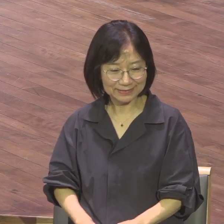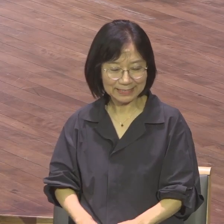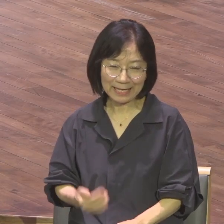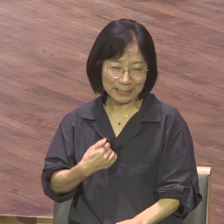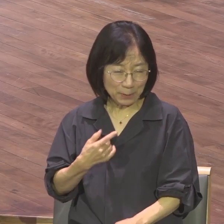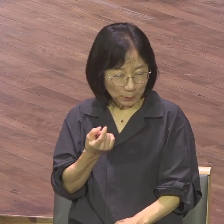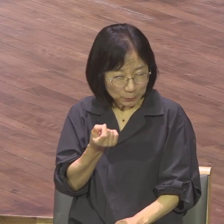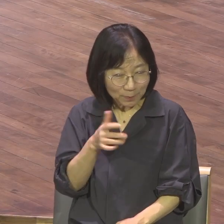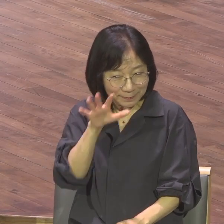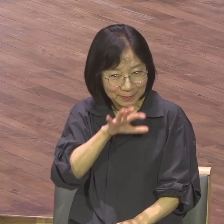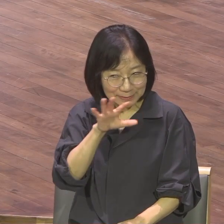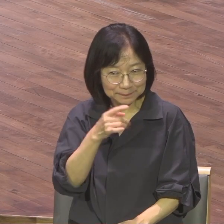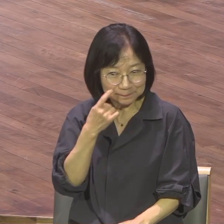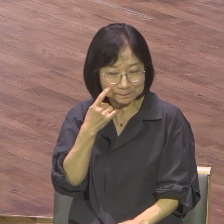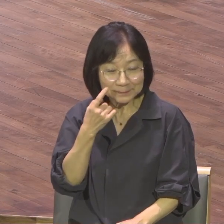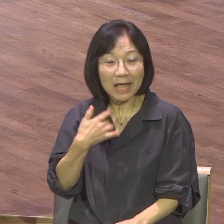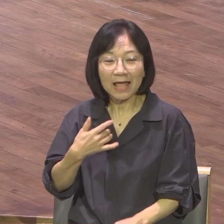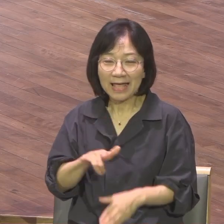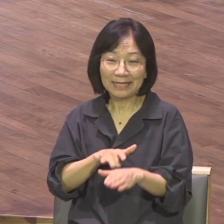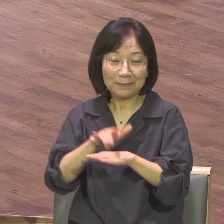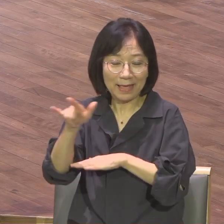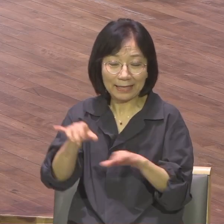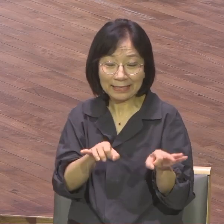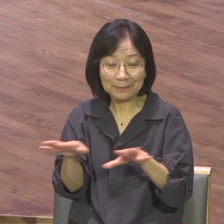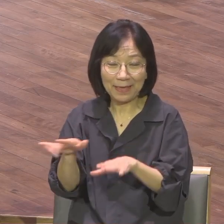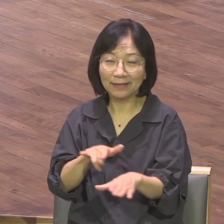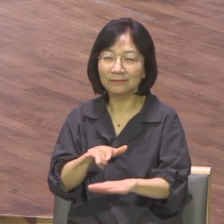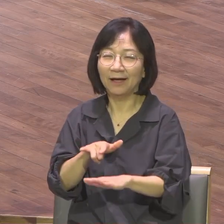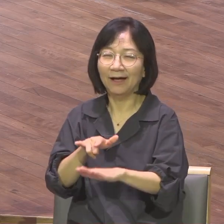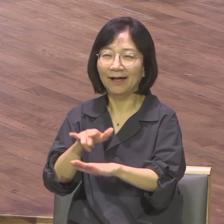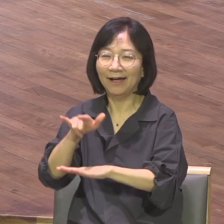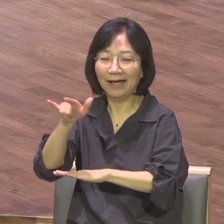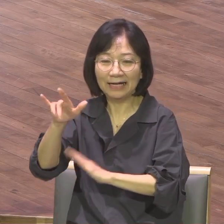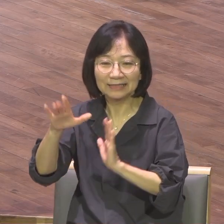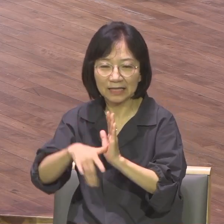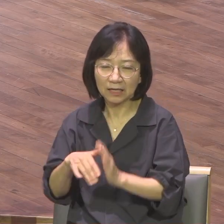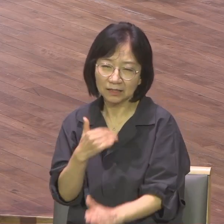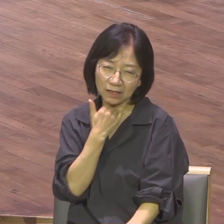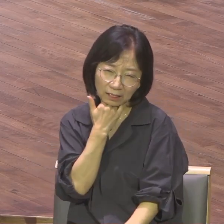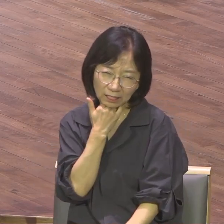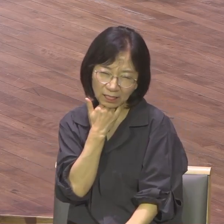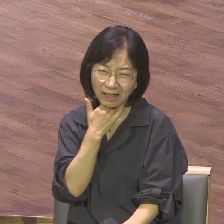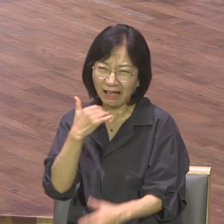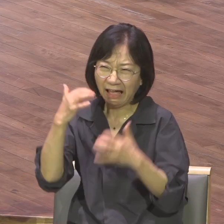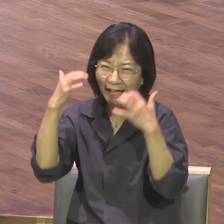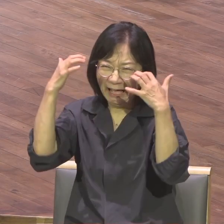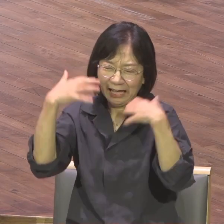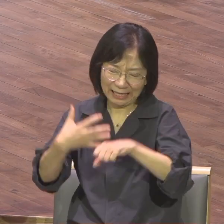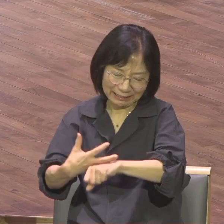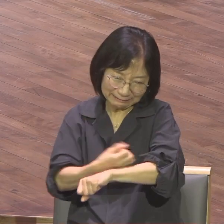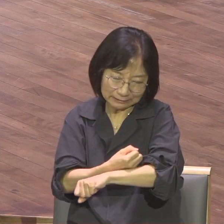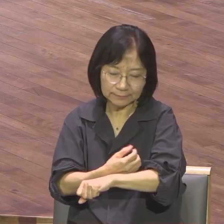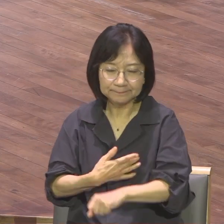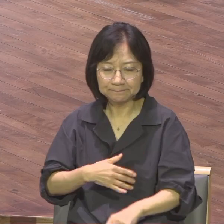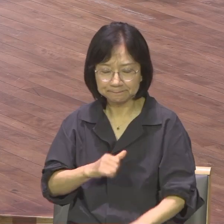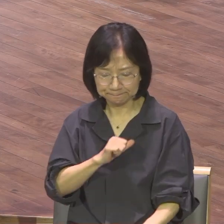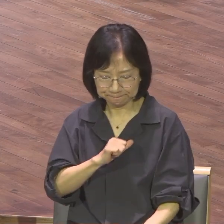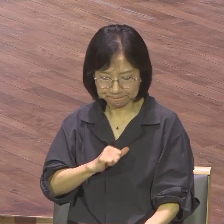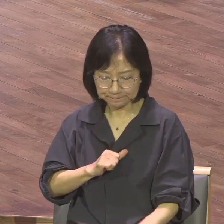비행기 타고 김에 왔다 갔다 하면서 기다리면서 그 돈 날씨 속에서도 조금 말씀 붙잡고 어쨌든